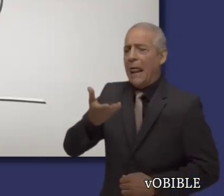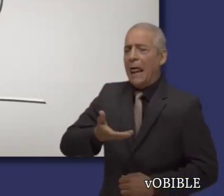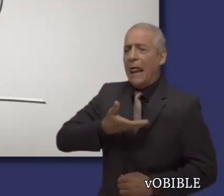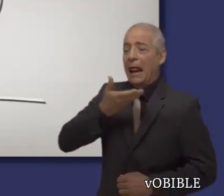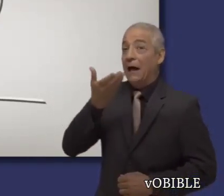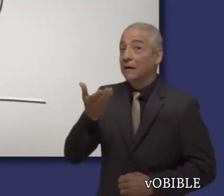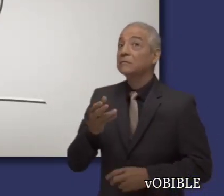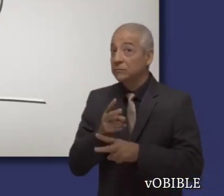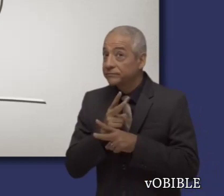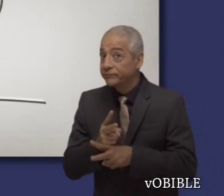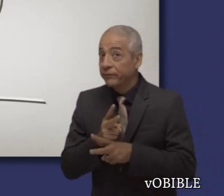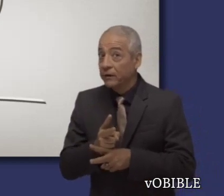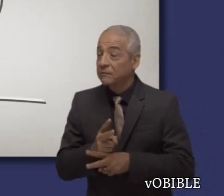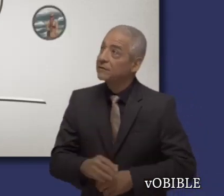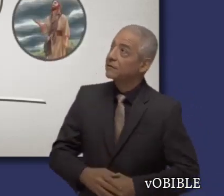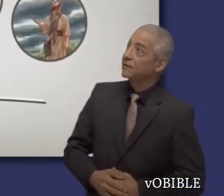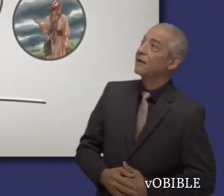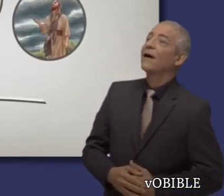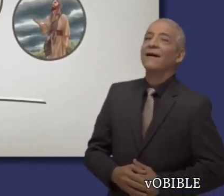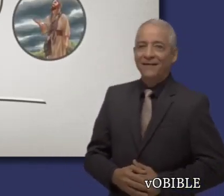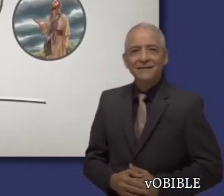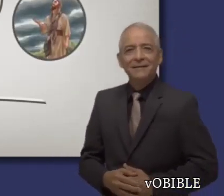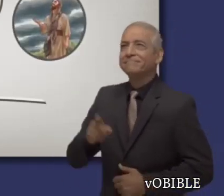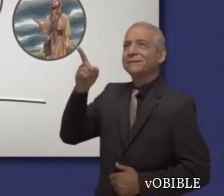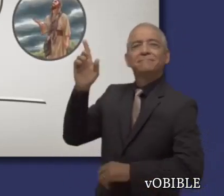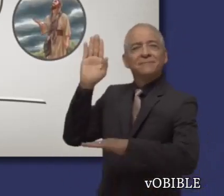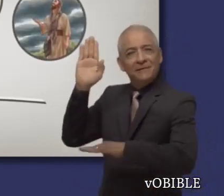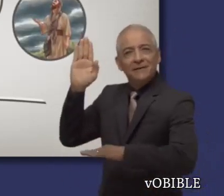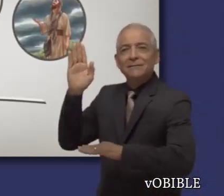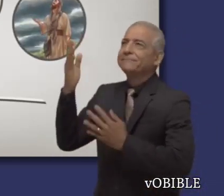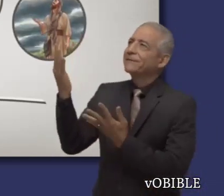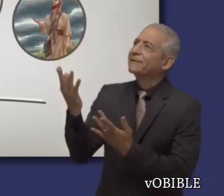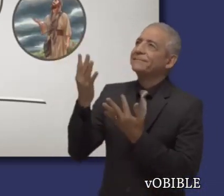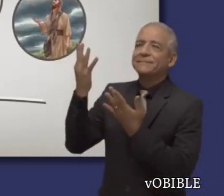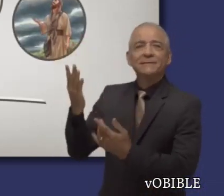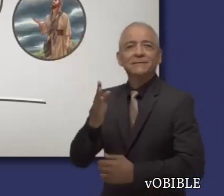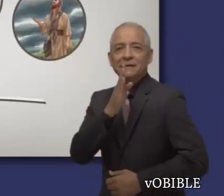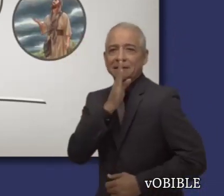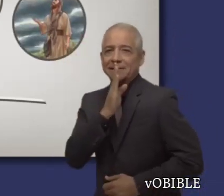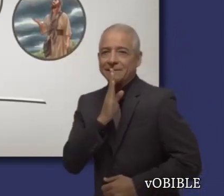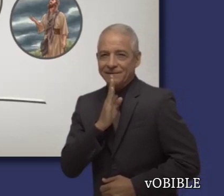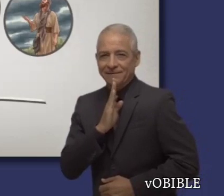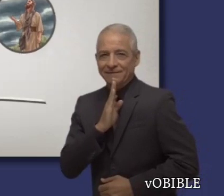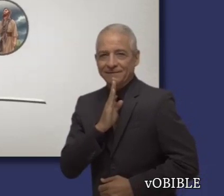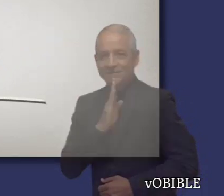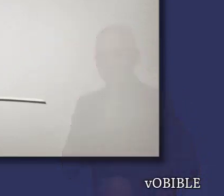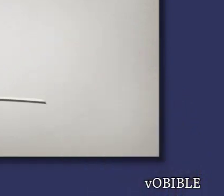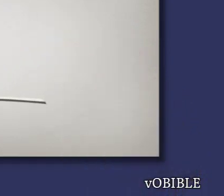esforzarnos por controlar la lengua y en que debemos esperar con paciencia el reino de Dios.